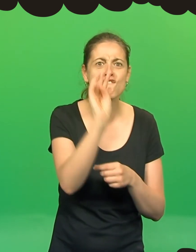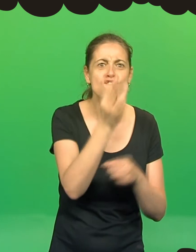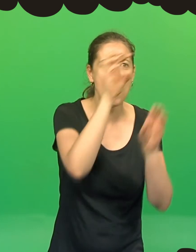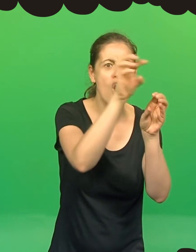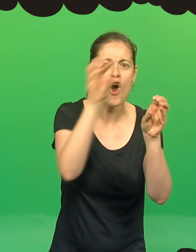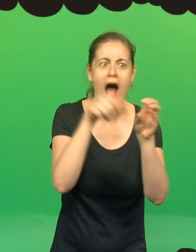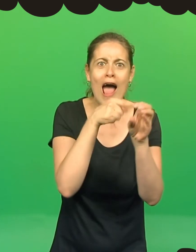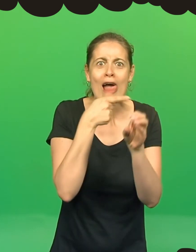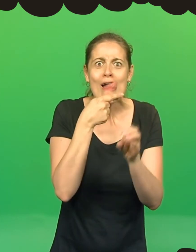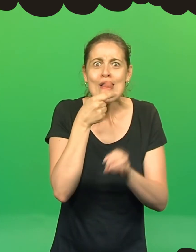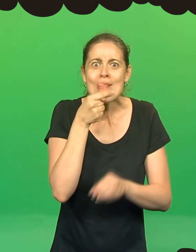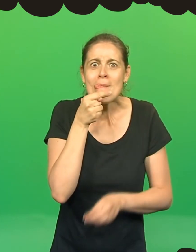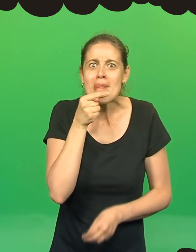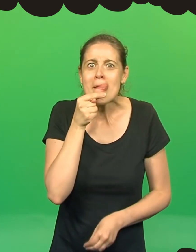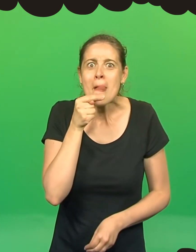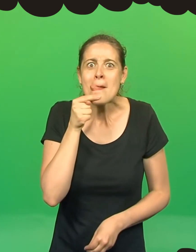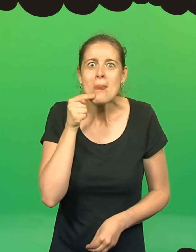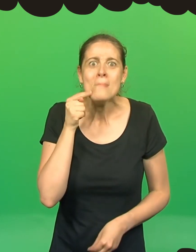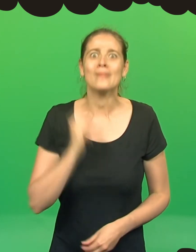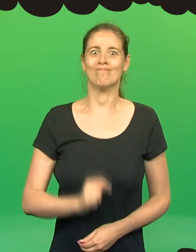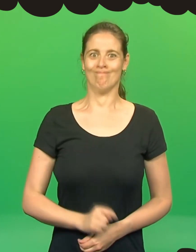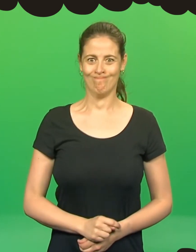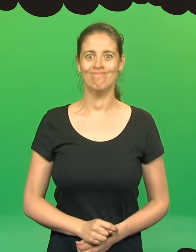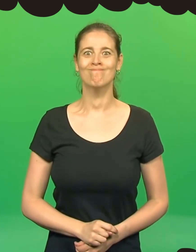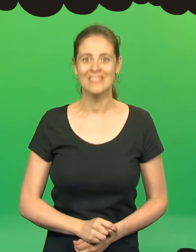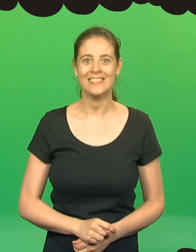lagartas, encontraram três saborosas ameixas.